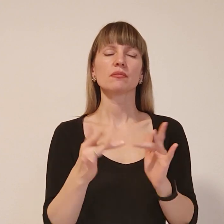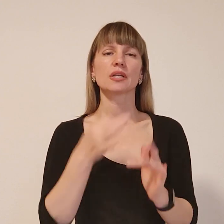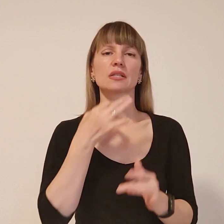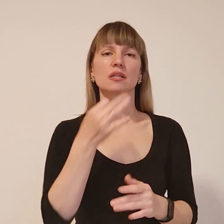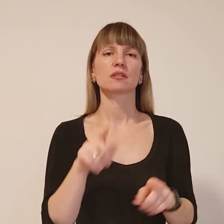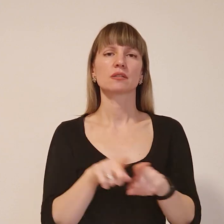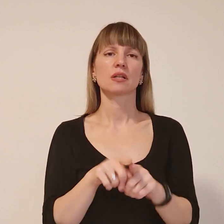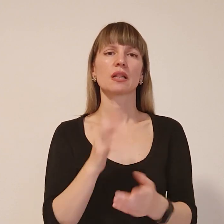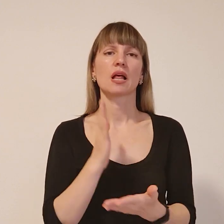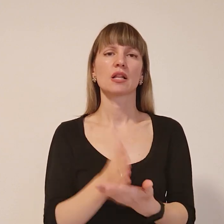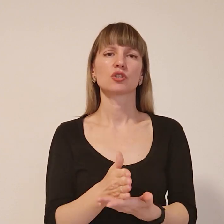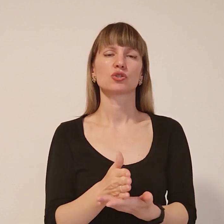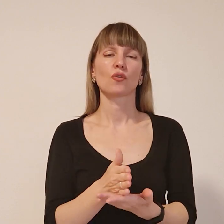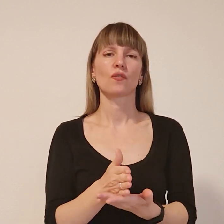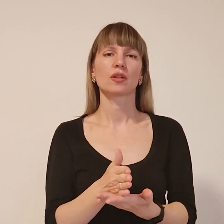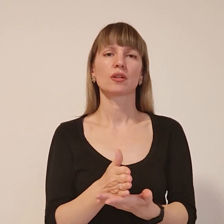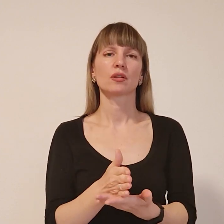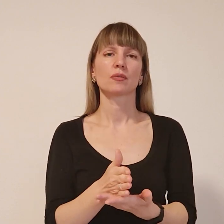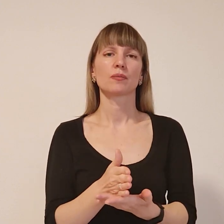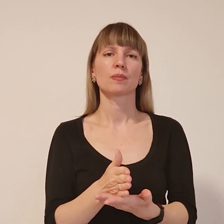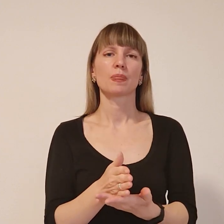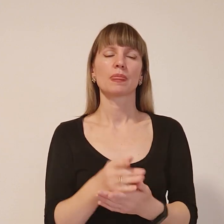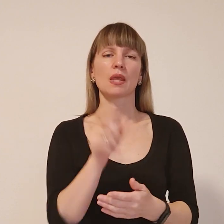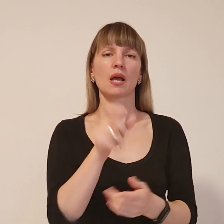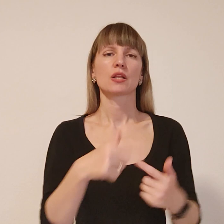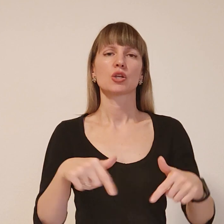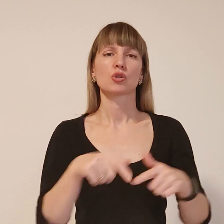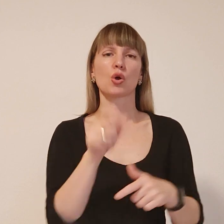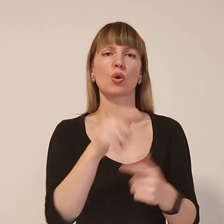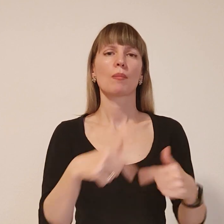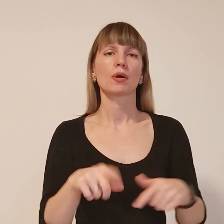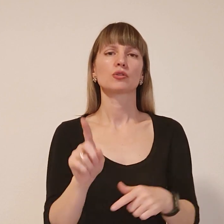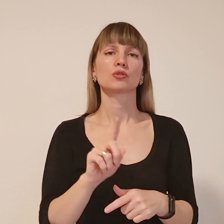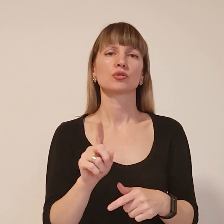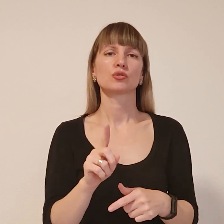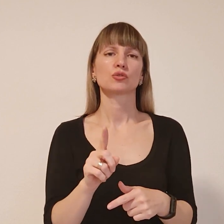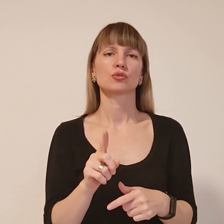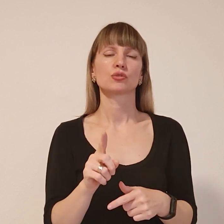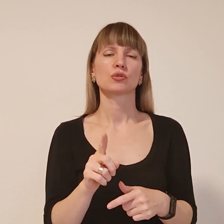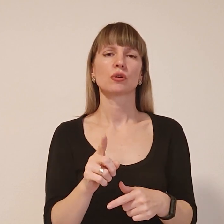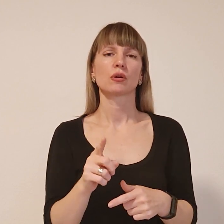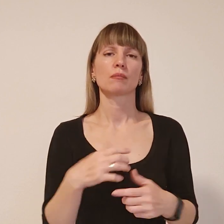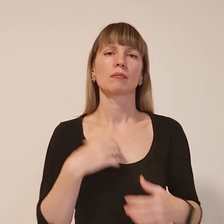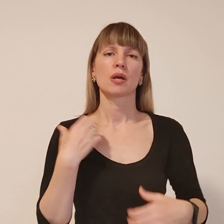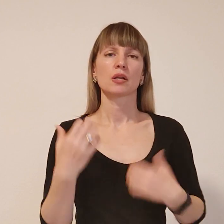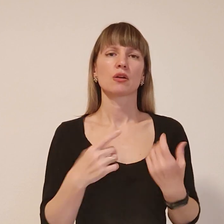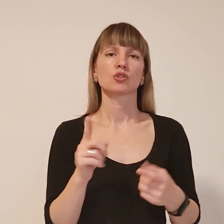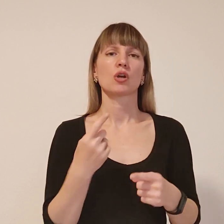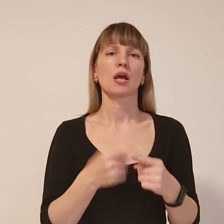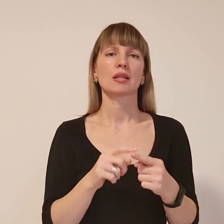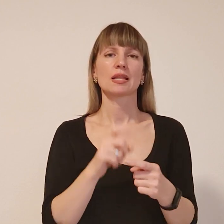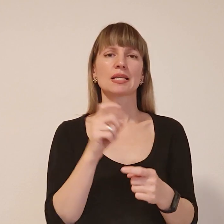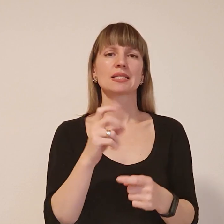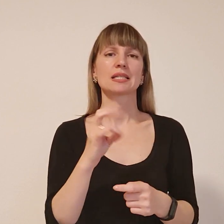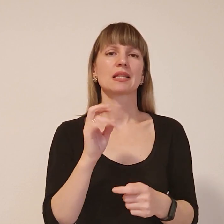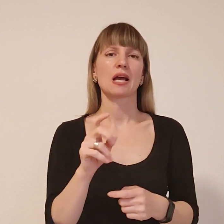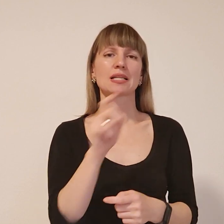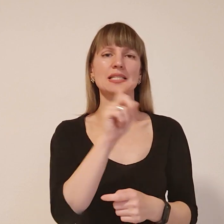налаштовану аудиторію, громаду, що і переживають, що це знається і так далі. Ми всі